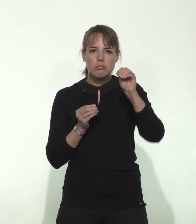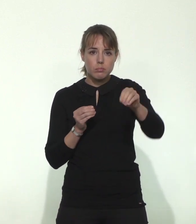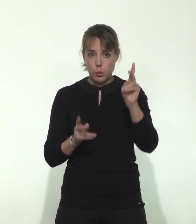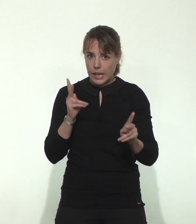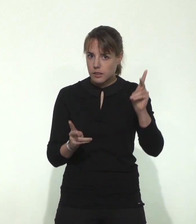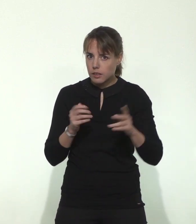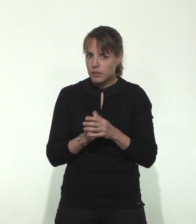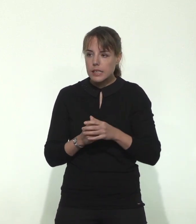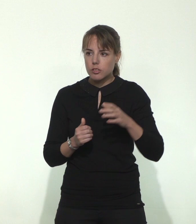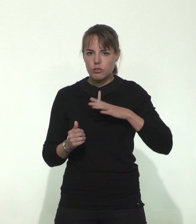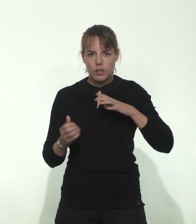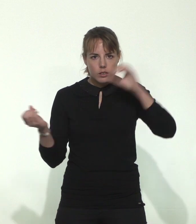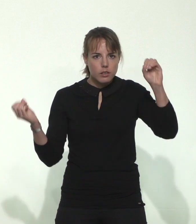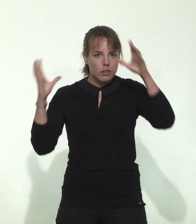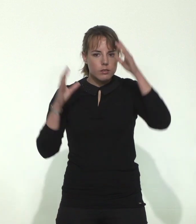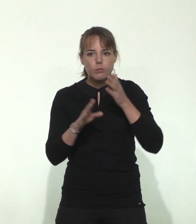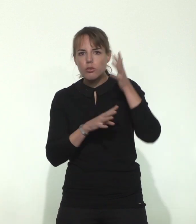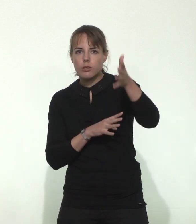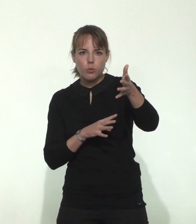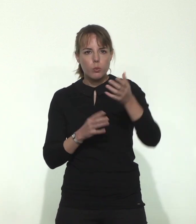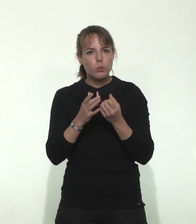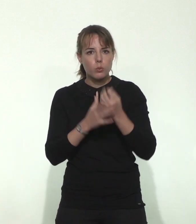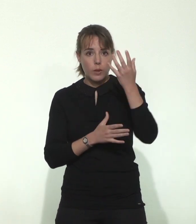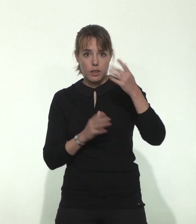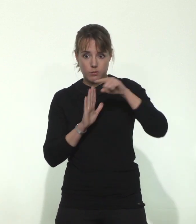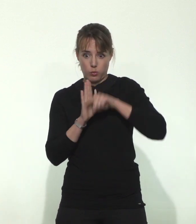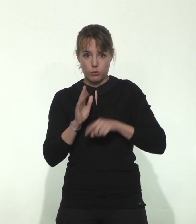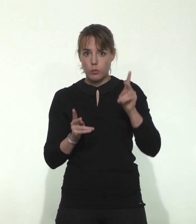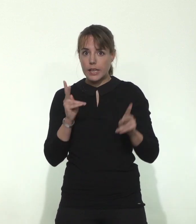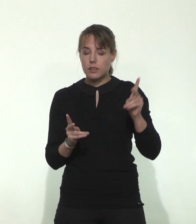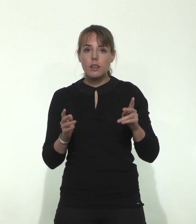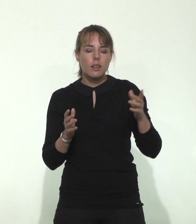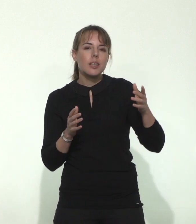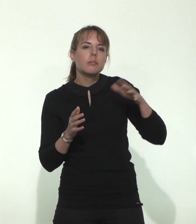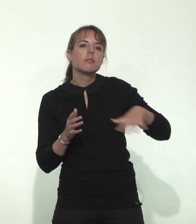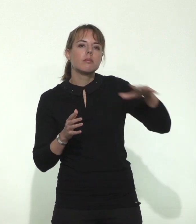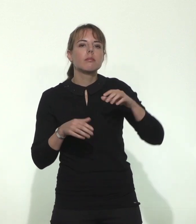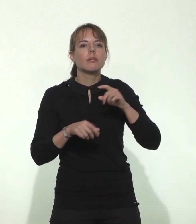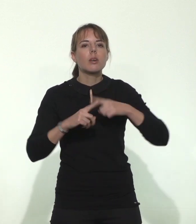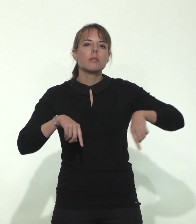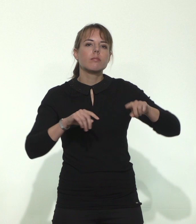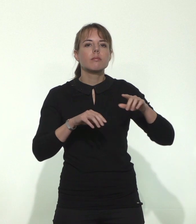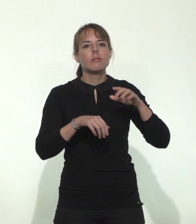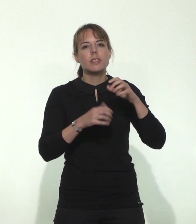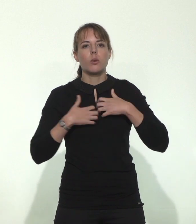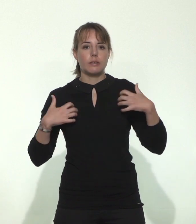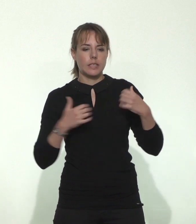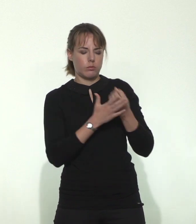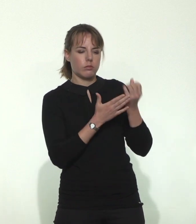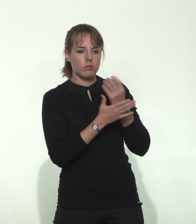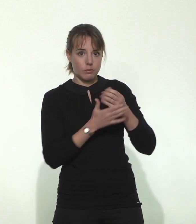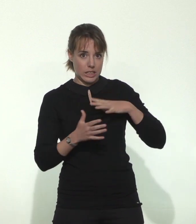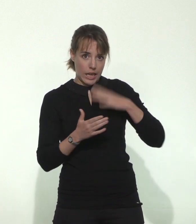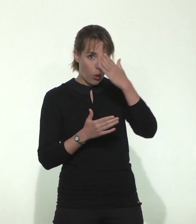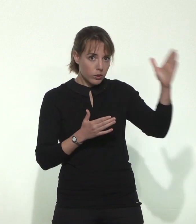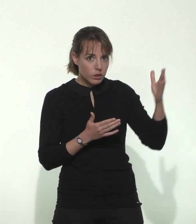projections en termes de décès en France du Covid-19 depuis celle rapportée par le Conseil scientifique dans son avis du 12 mars ? Alors sur la